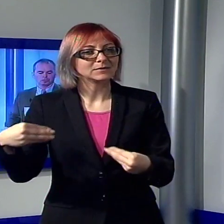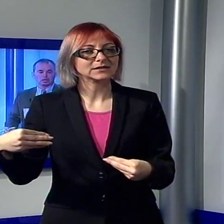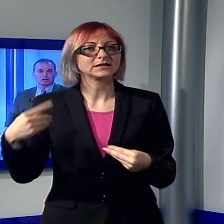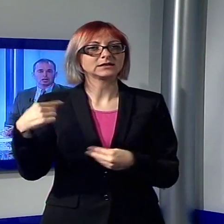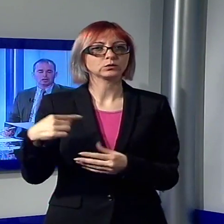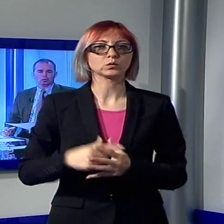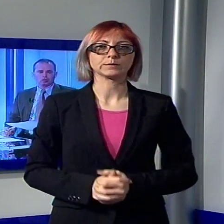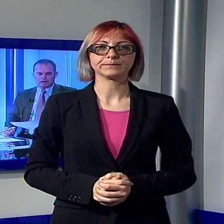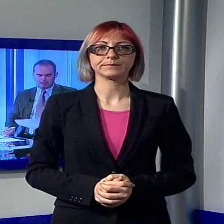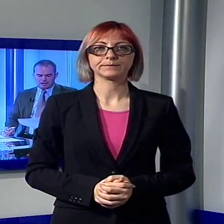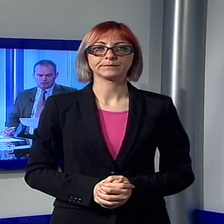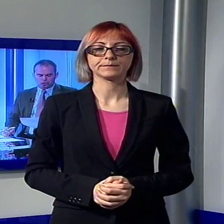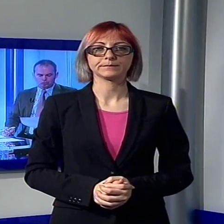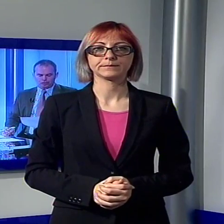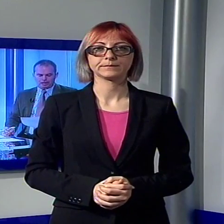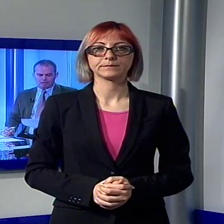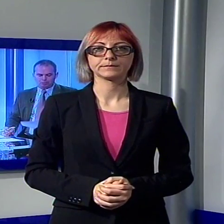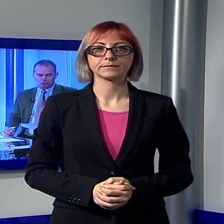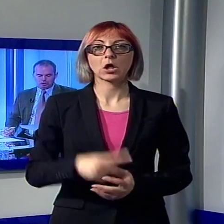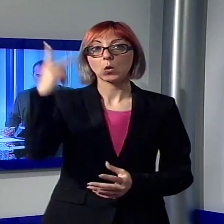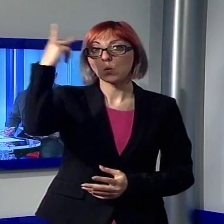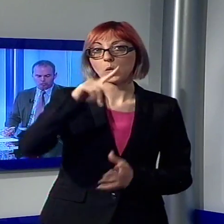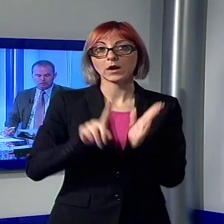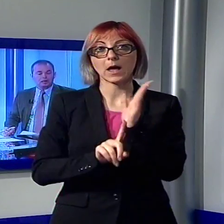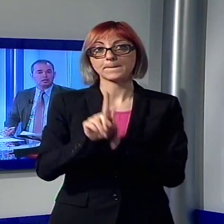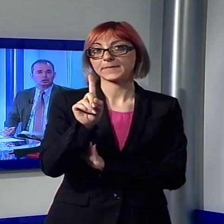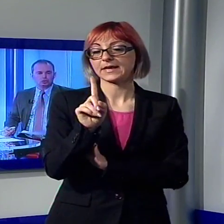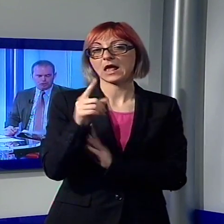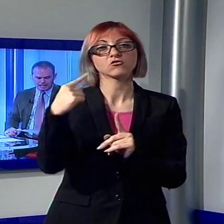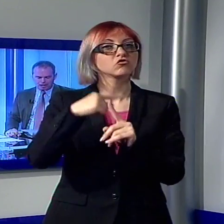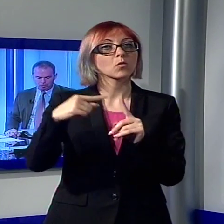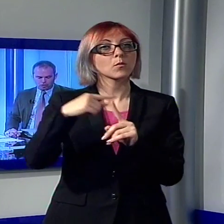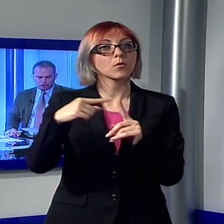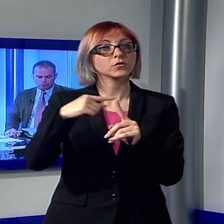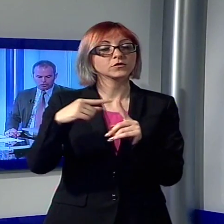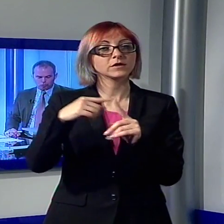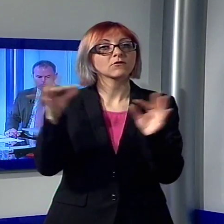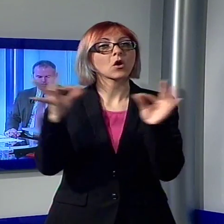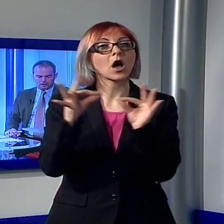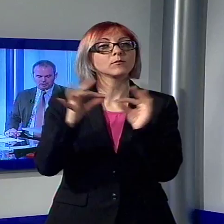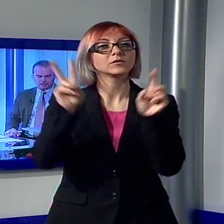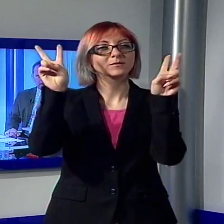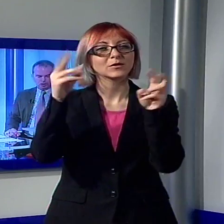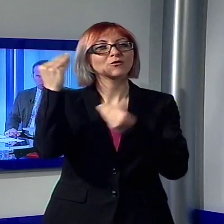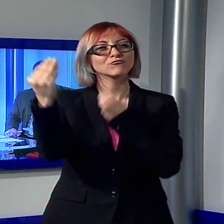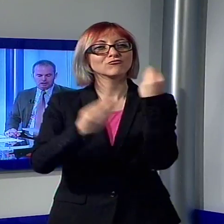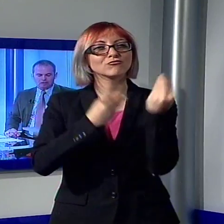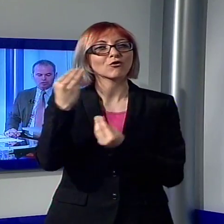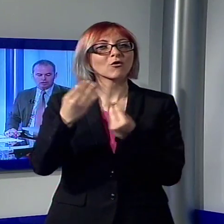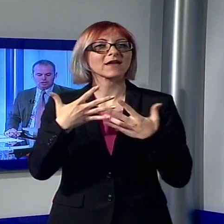A Lucca bilancio finale positivo per Giochiamo, la due giorni dedicata ai giochi da tavolo che si è